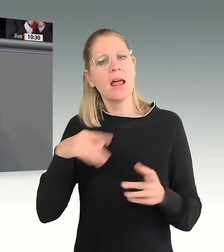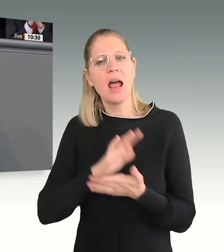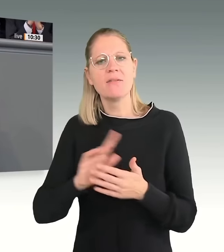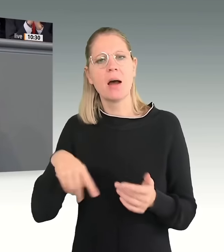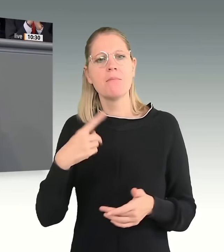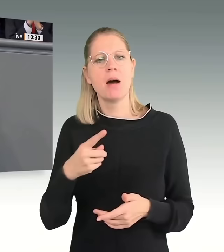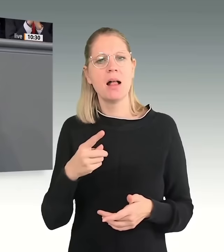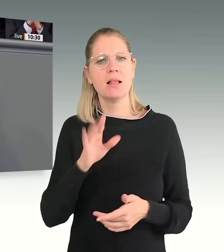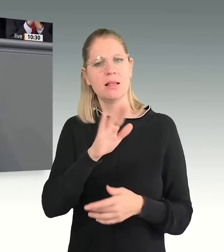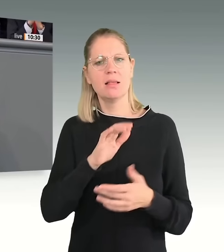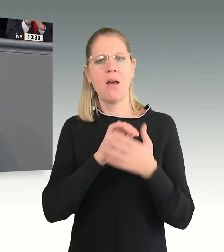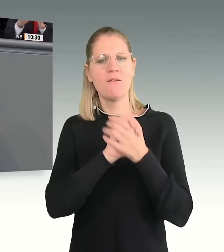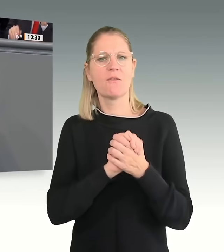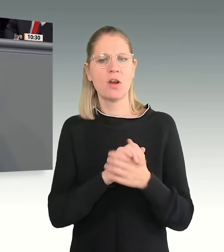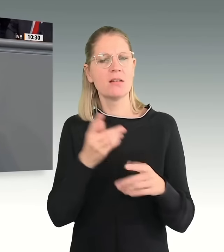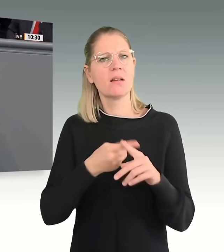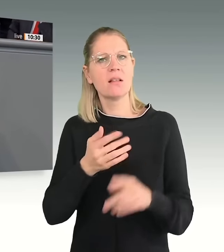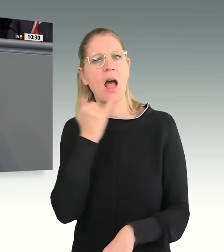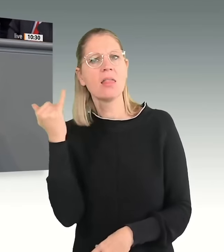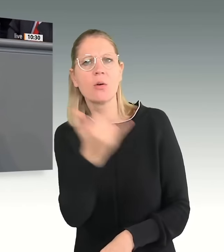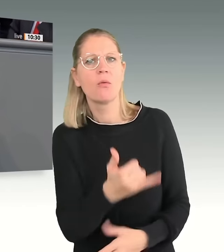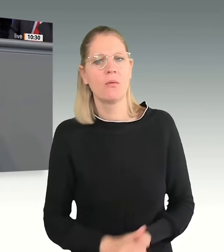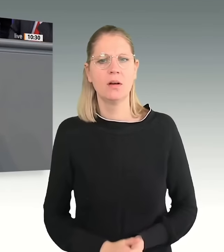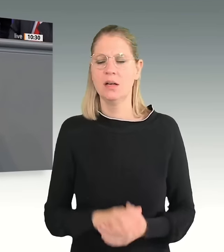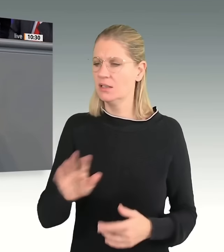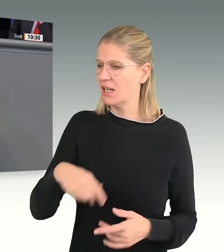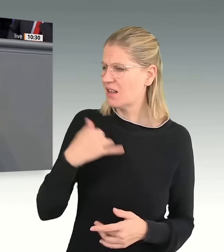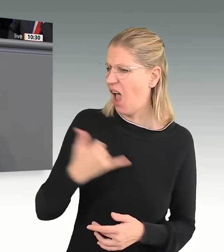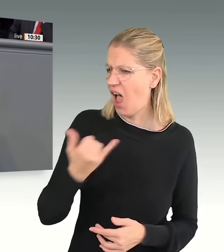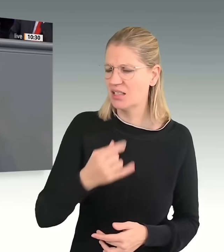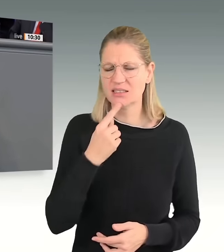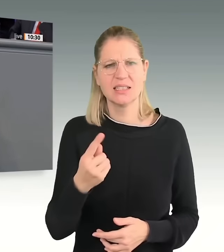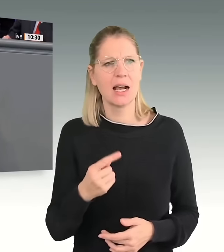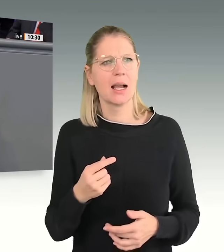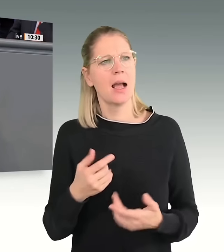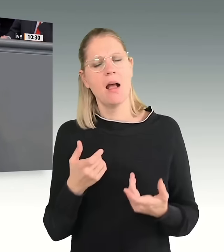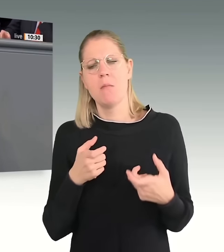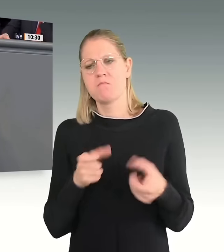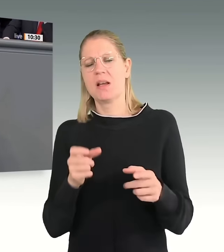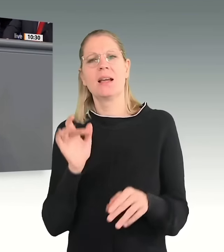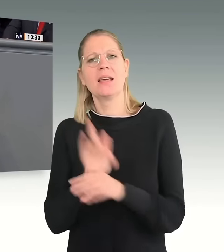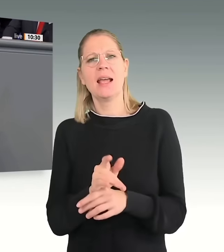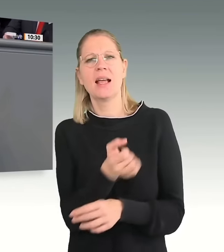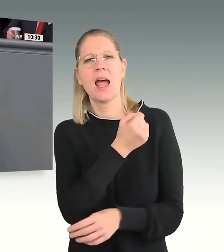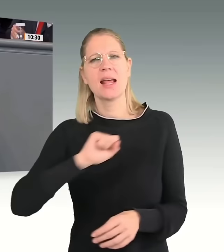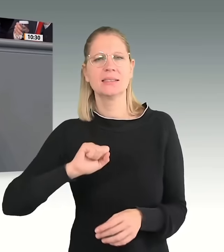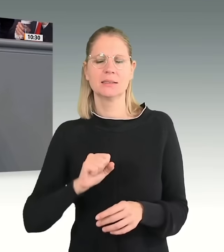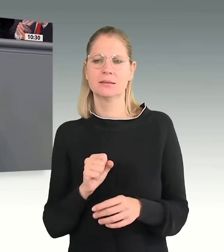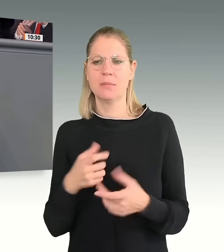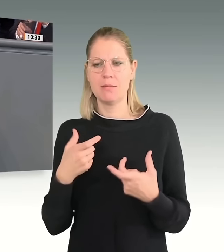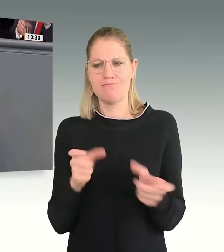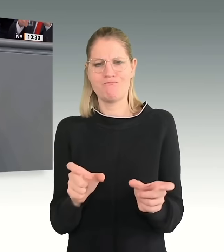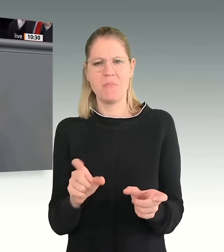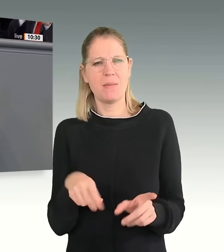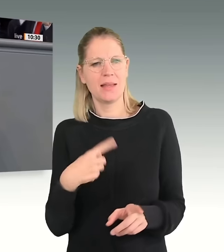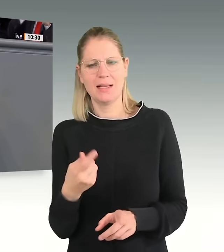Brandmauer gegen rechts. Warum stellen Sie ausgerechnet in der Woche, nachdem wir alle noch einmal deutlich vor Augen geführt bekommen